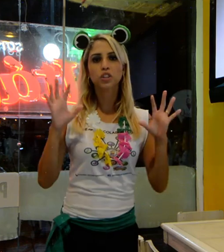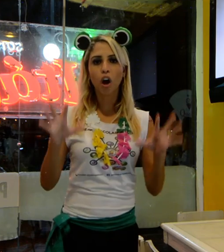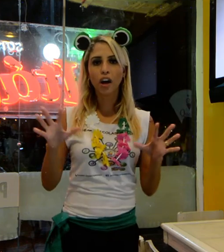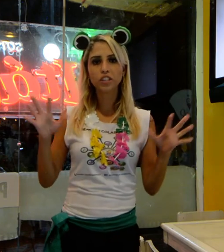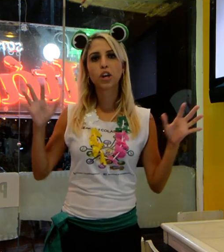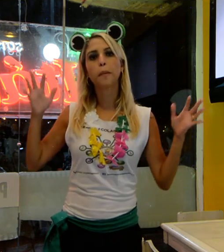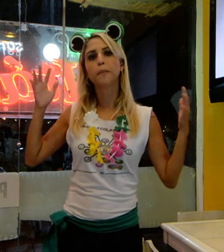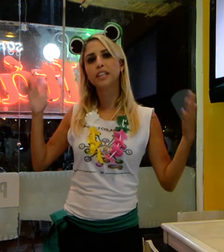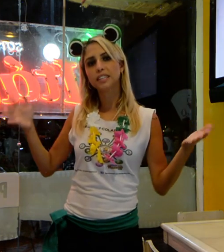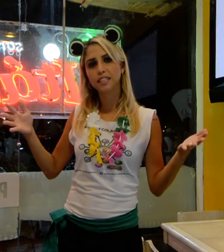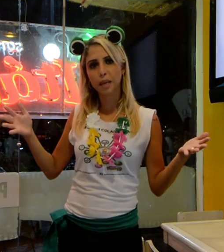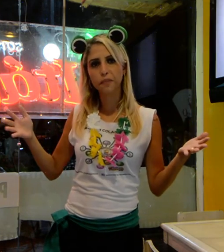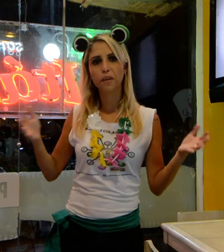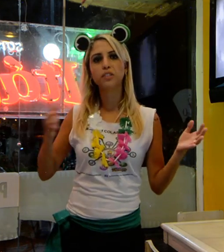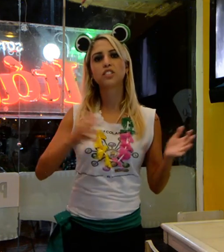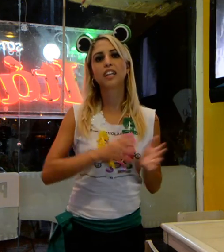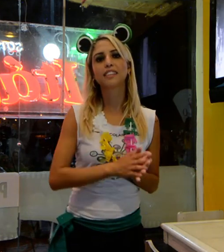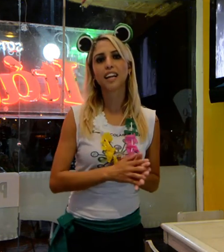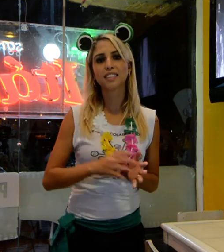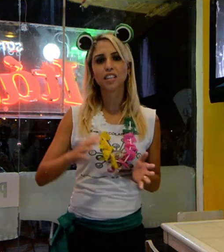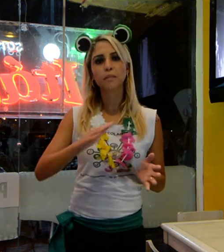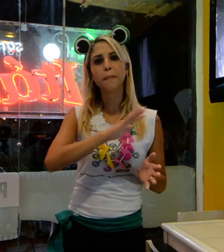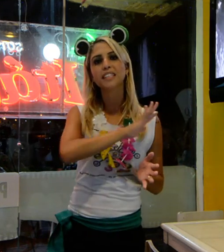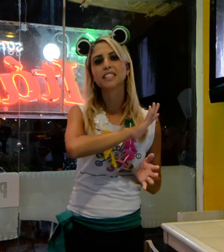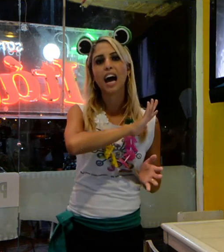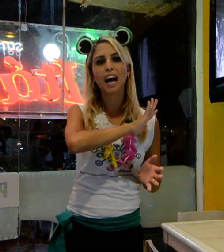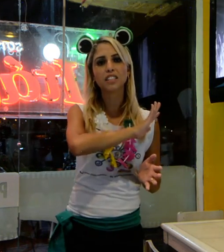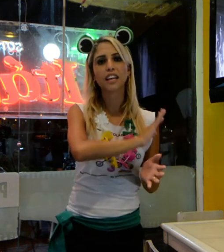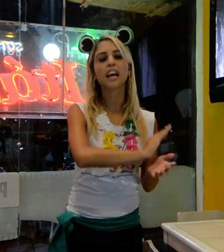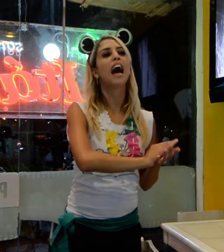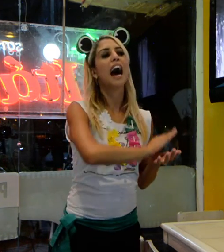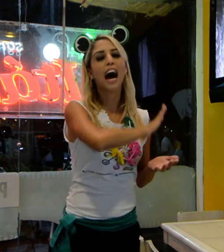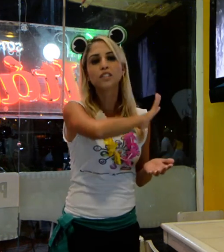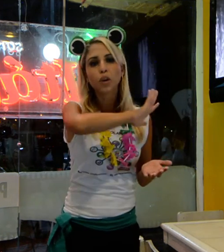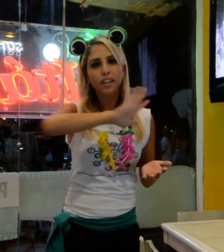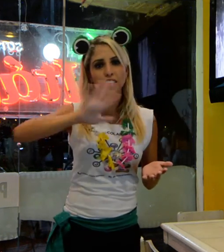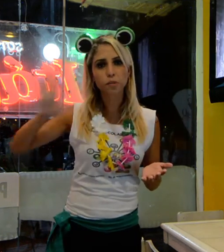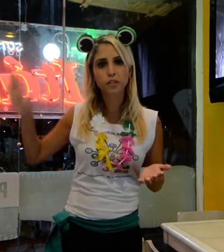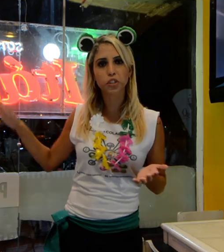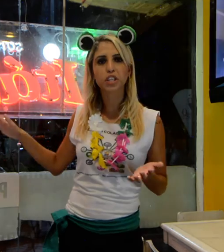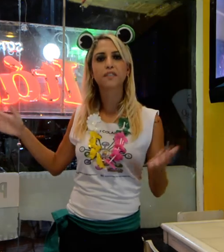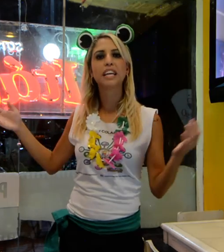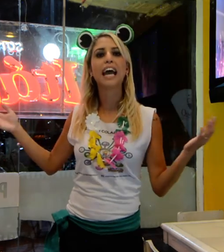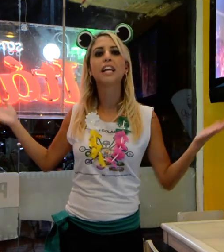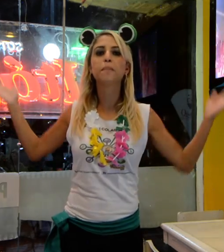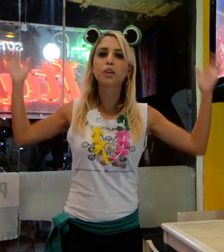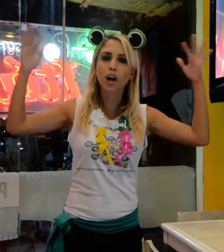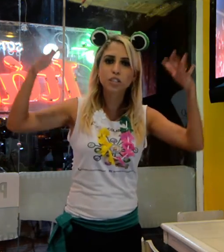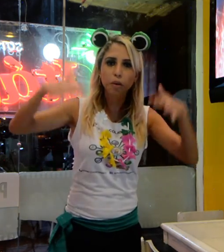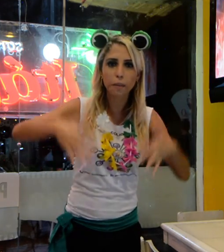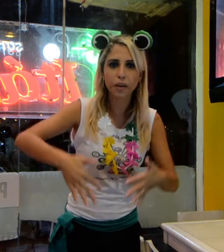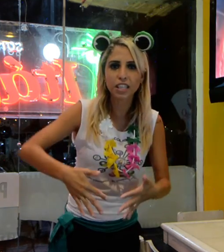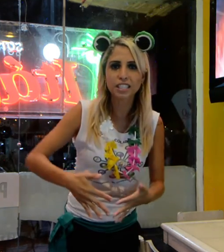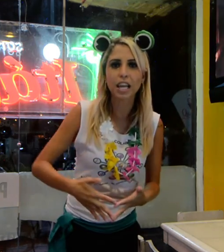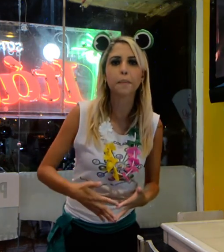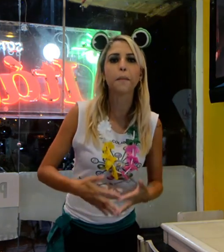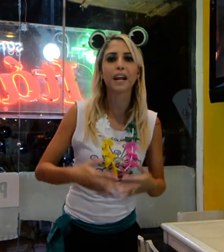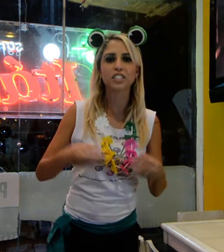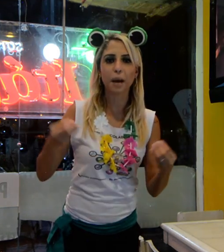nós estamos trazendo uma mensagem a todas as pessoas que vieram de nosso município, para estar